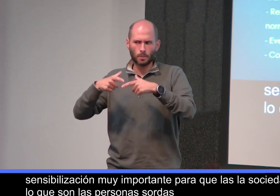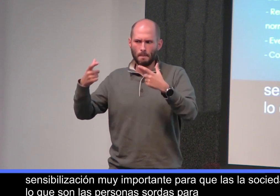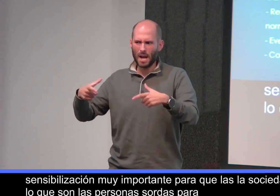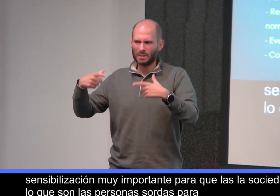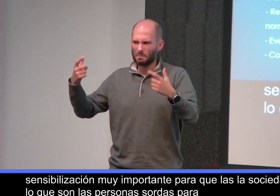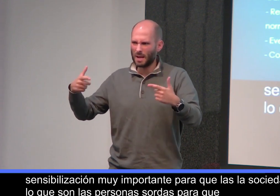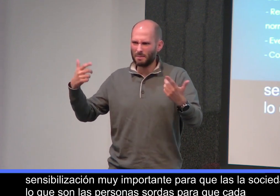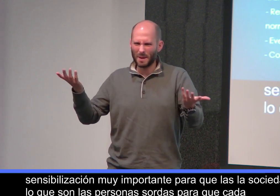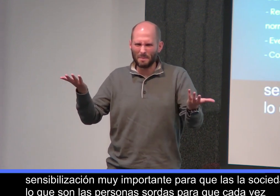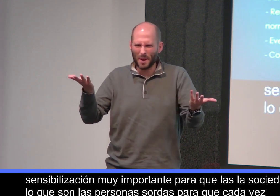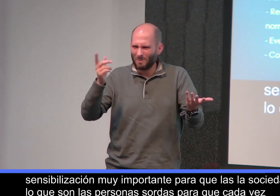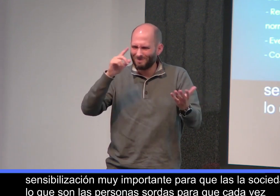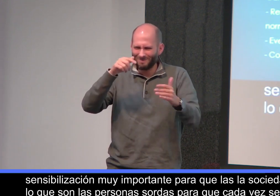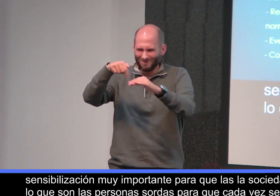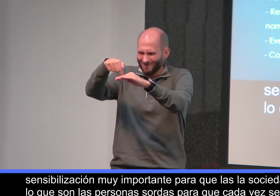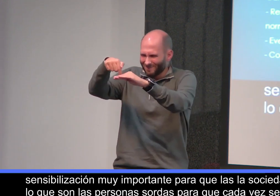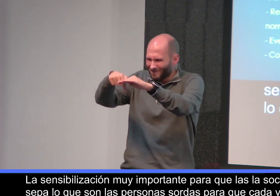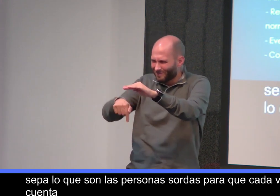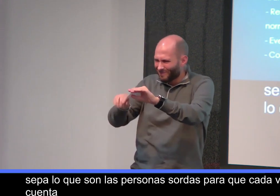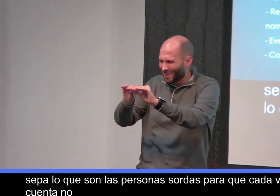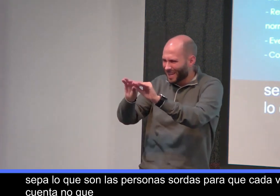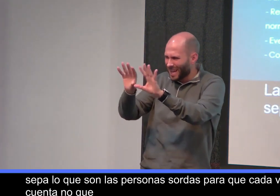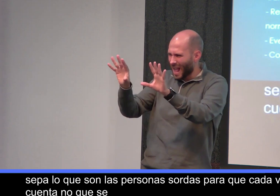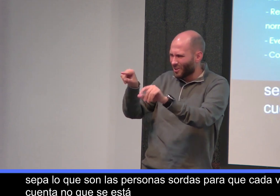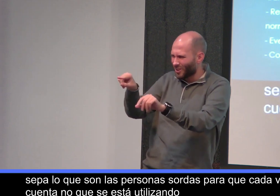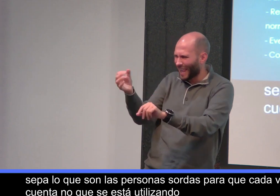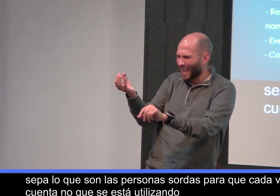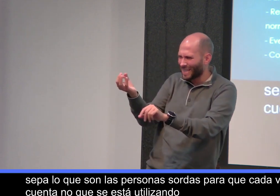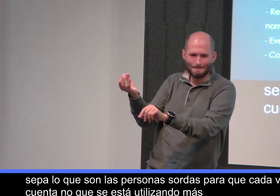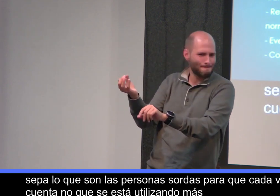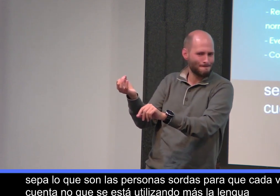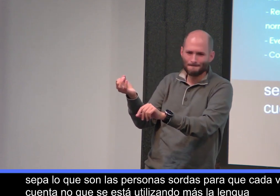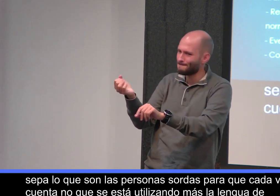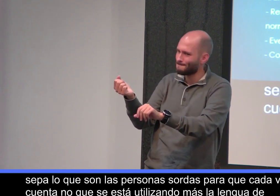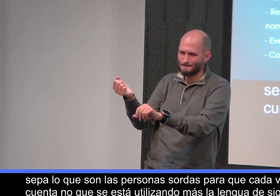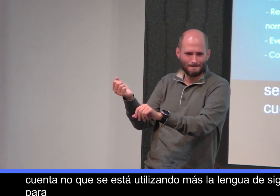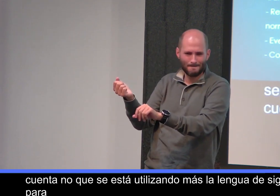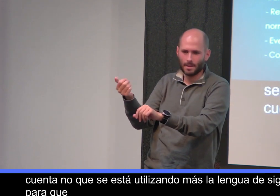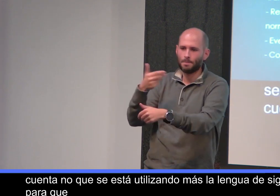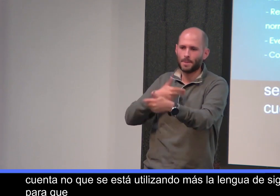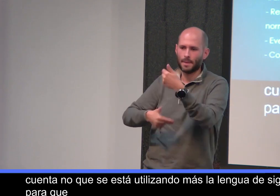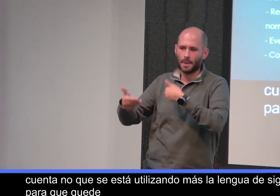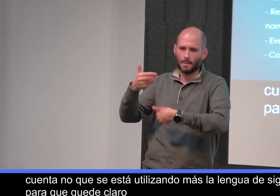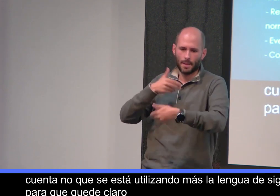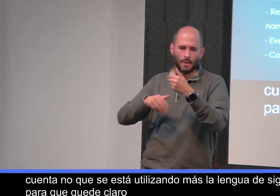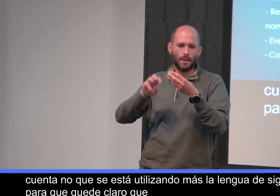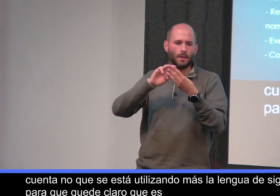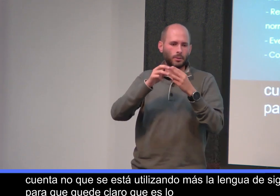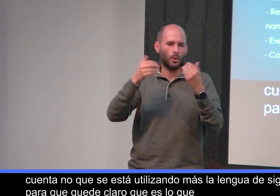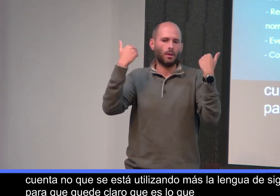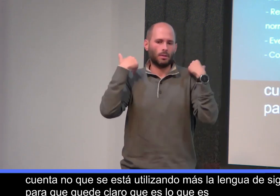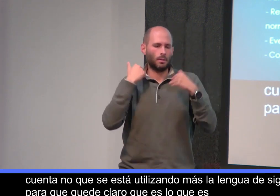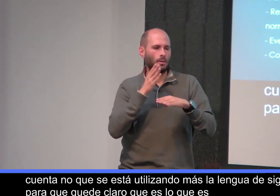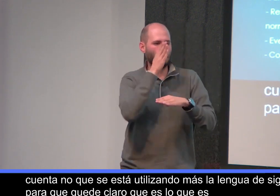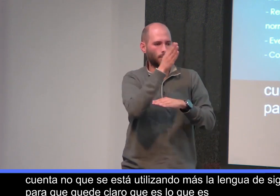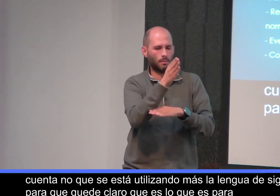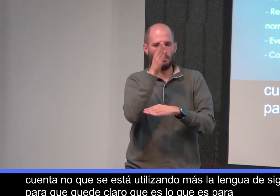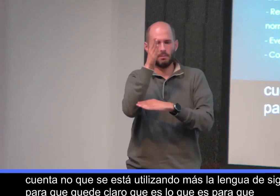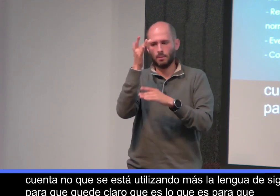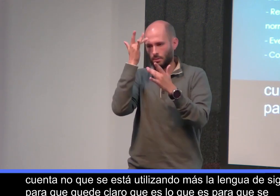vez se den cuenta que se está utilizando más la lengua de signos, para que quede claro qué es lo que es, para que se sepa lo que es,